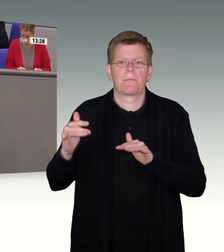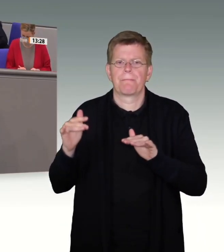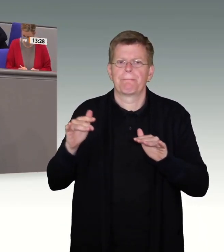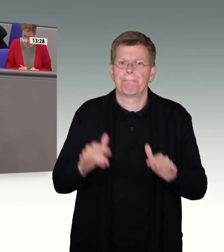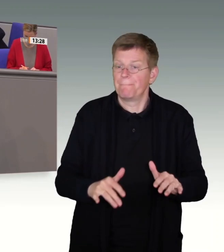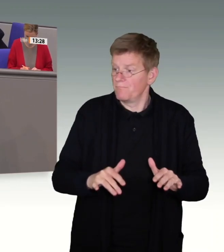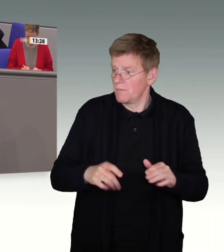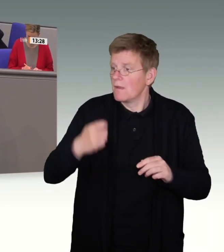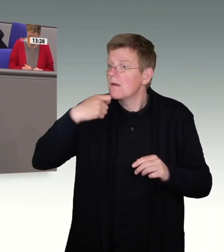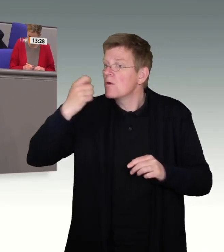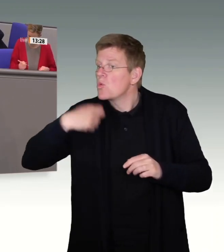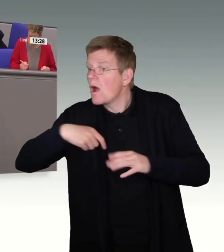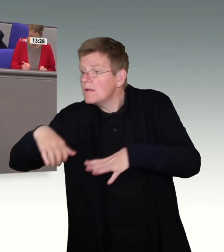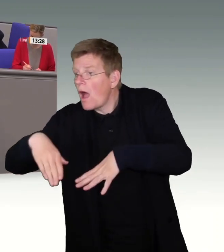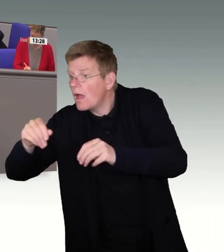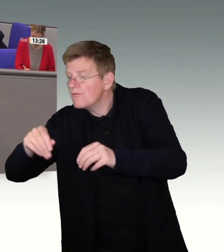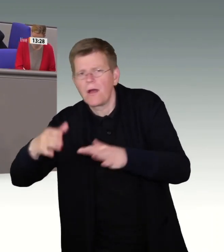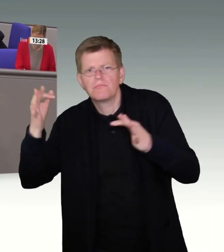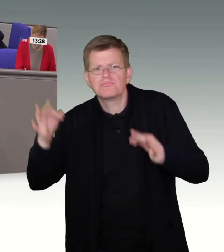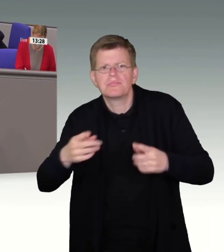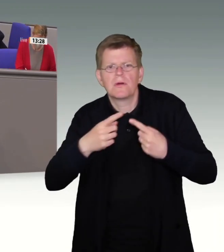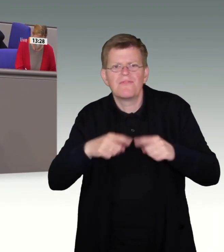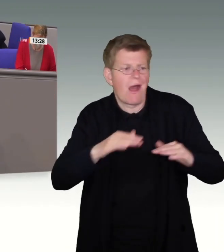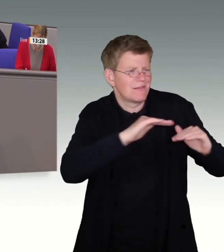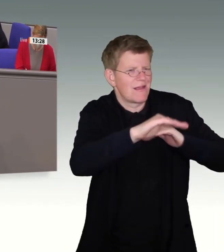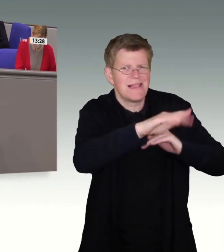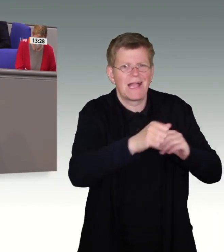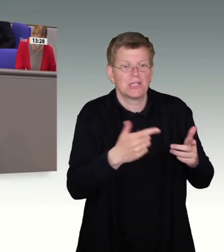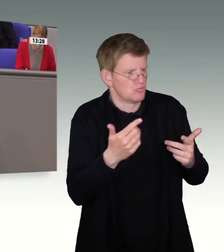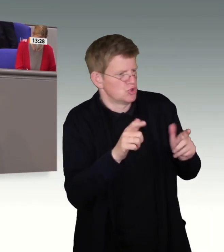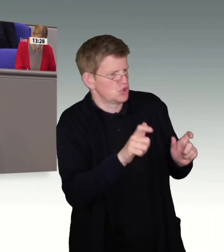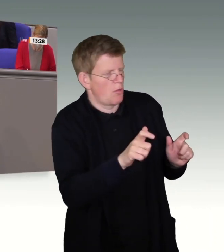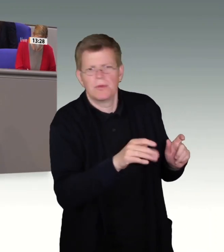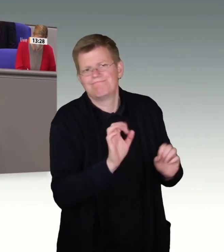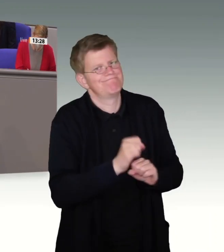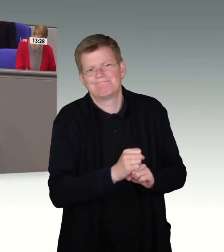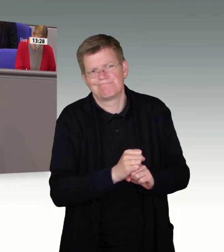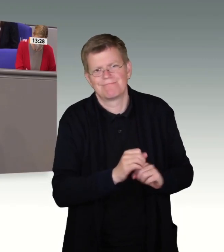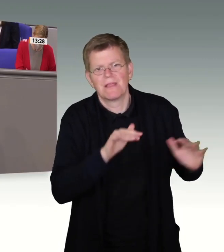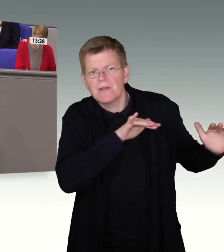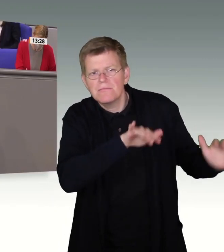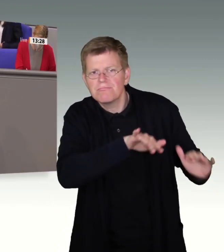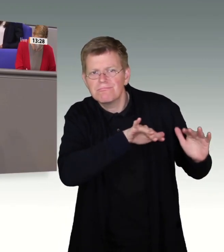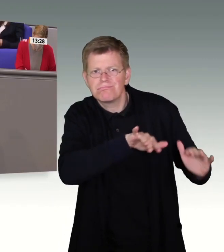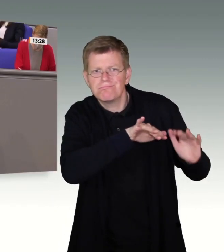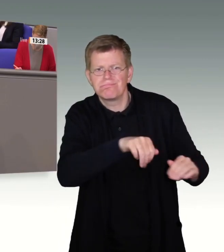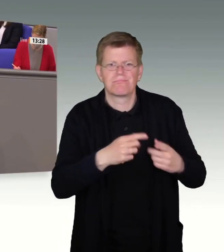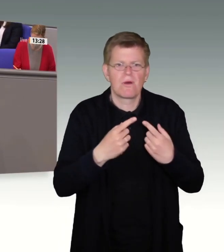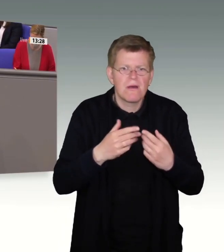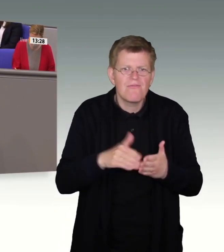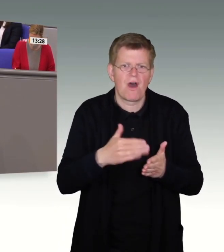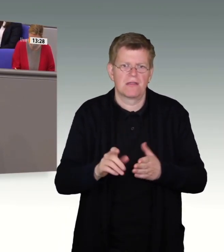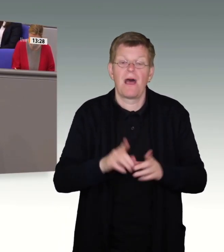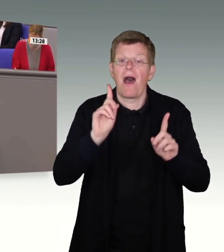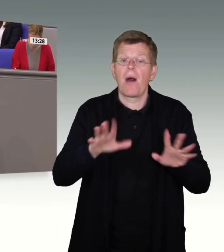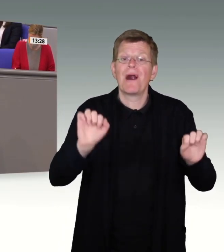aufgehört. Viele Menschen aus diesen Ländern, die nicht aus der Ukraine kommen, haben aber eben keinen Schutzanspruch